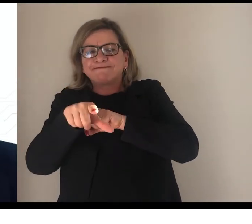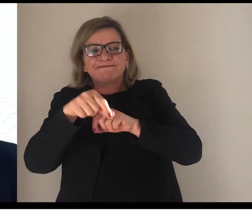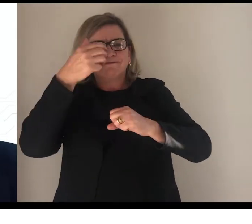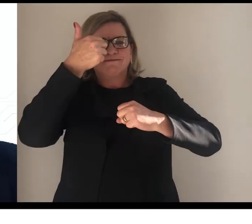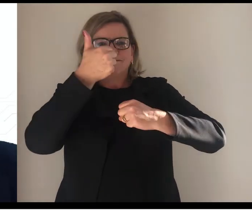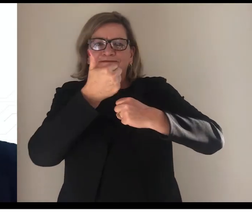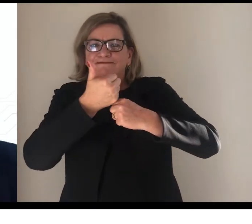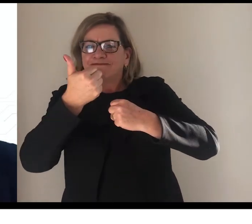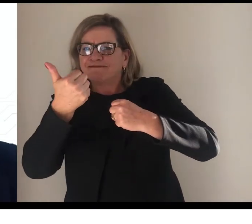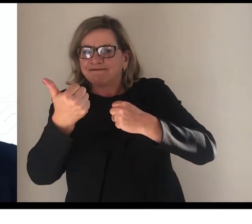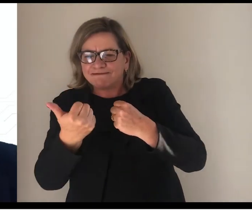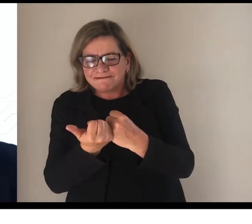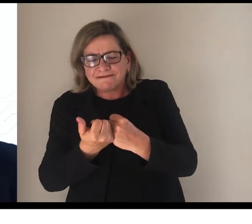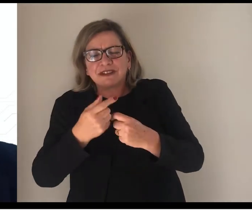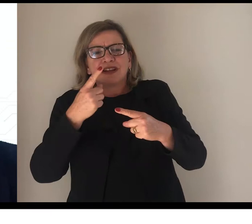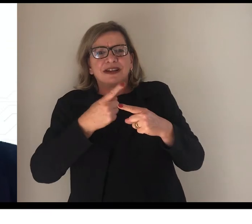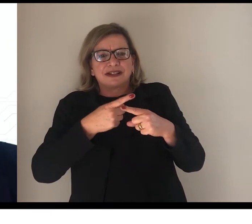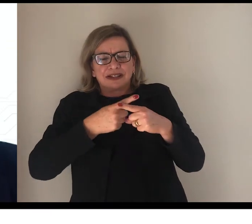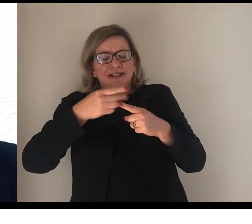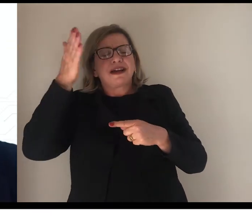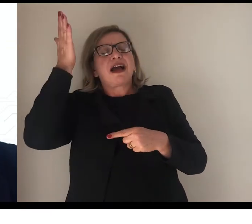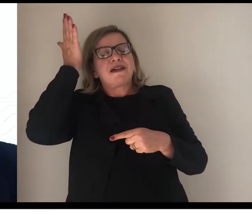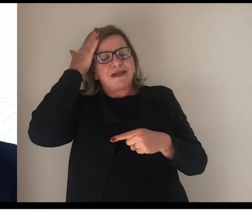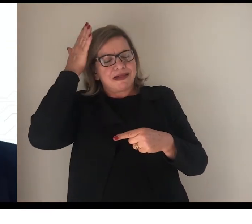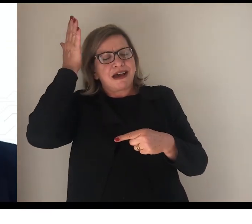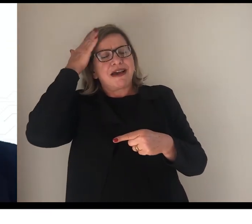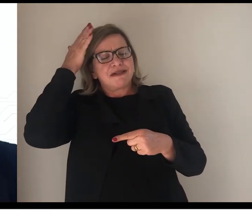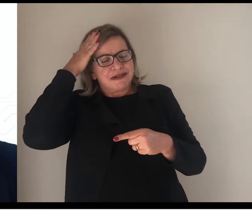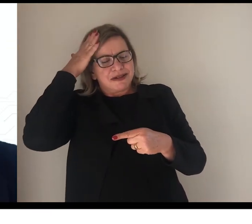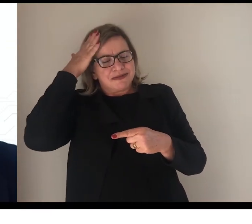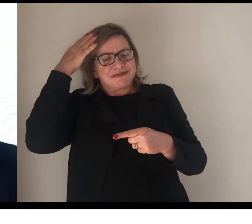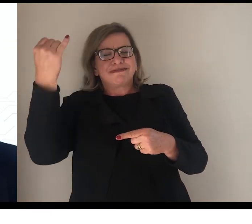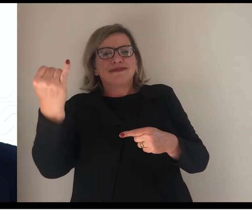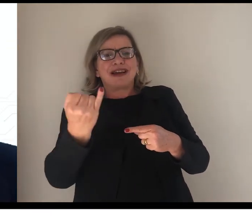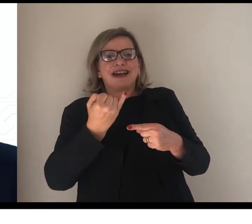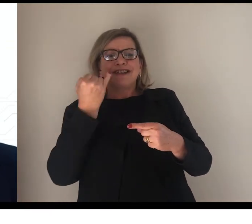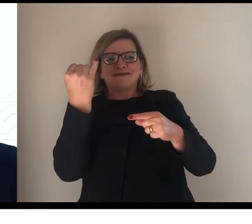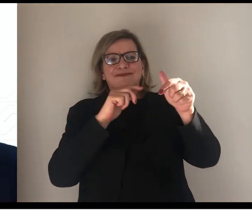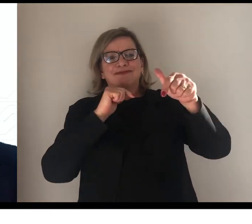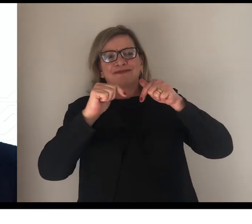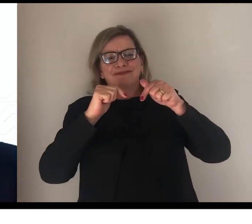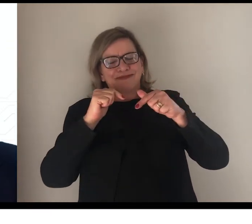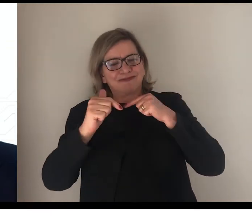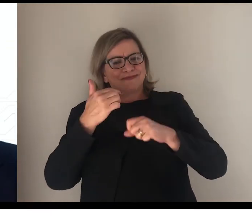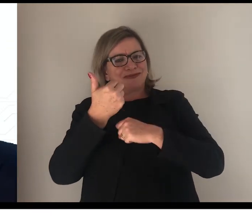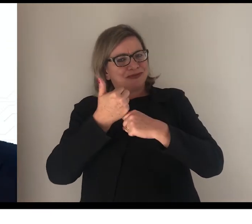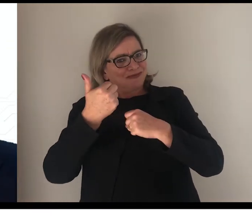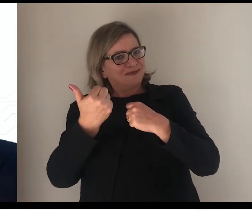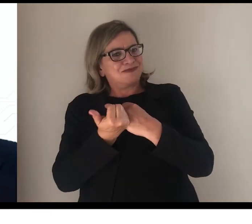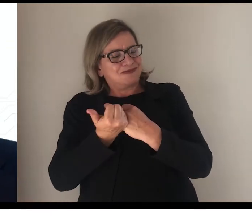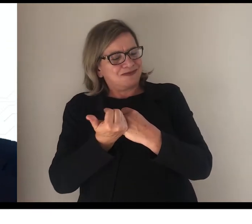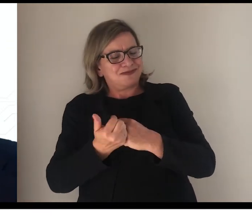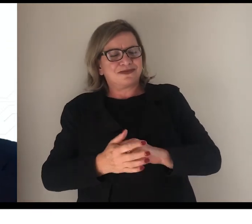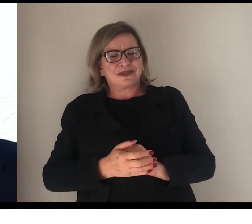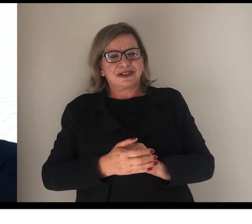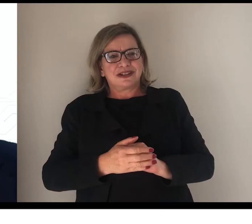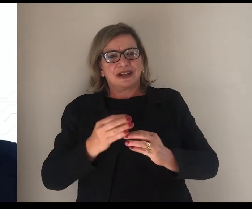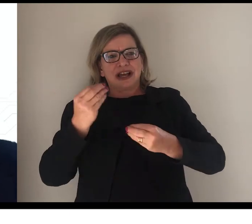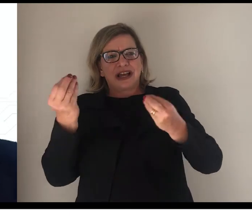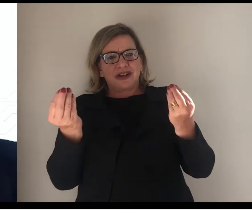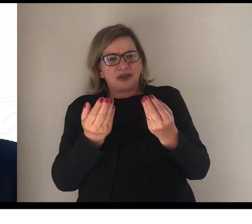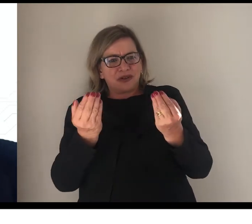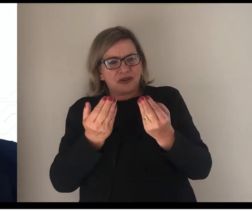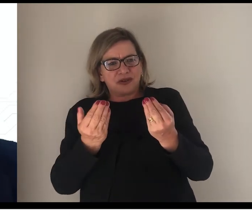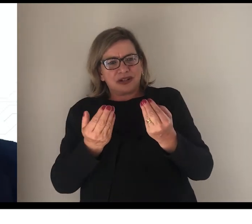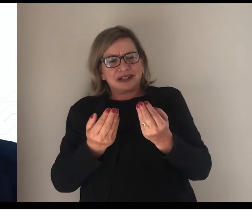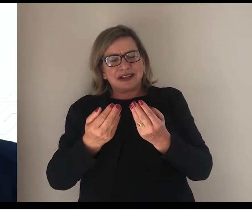porque nós sabemos que é ali que reside o nosso sucesso. Então, o passo que eu dou